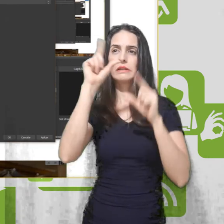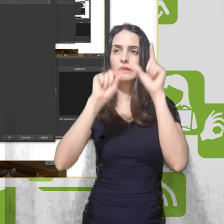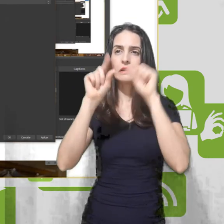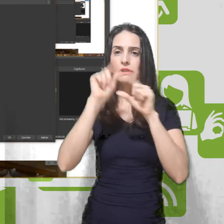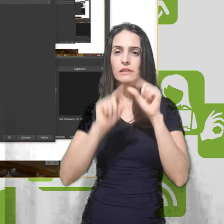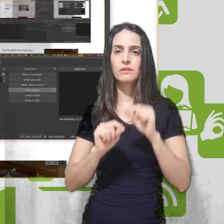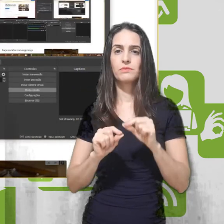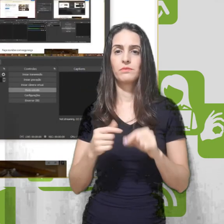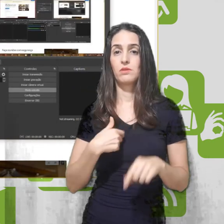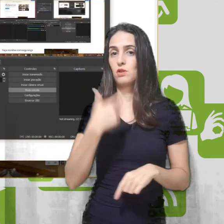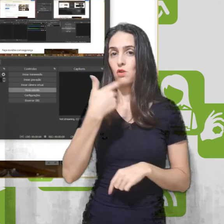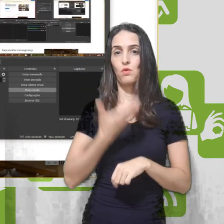Eu não vou salvar aqui.